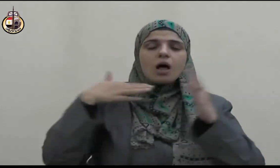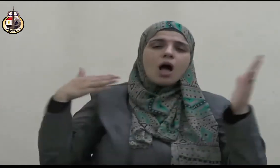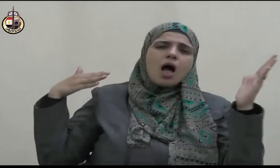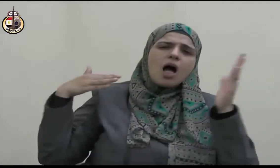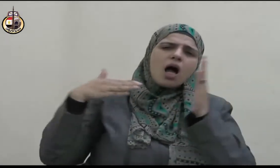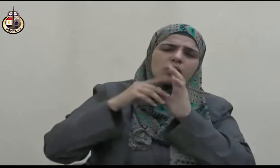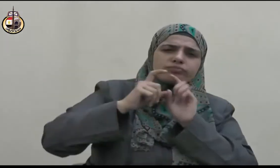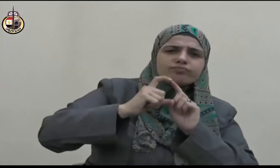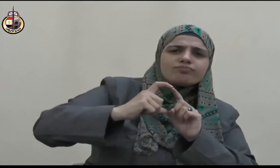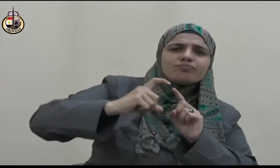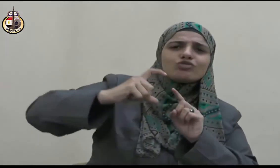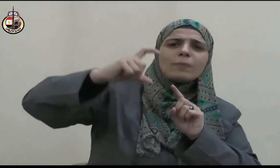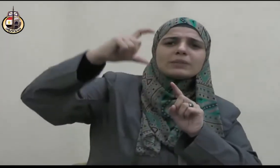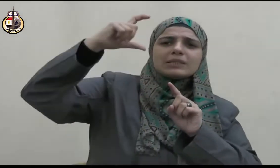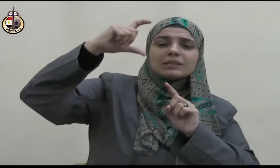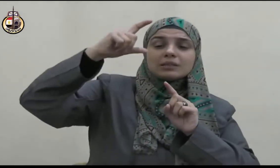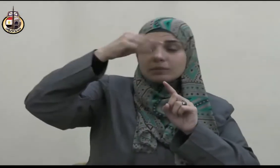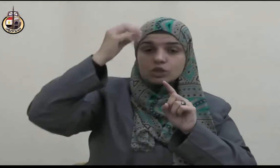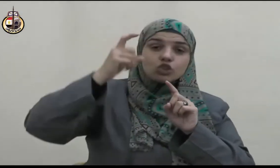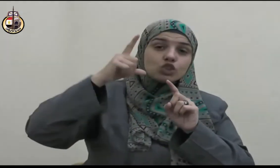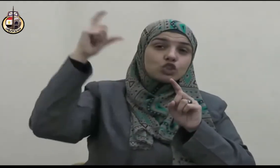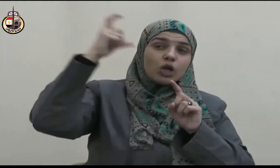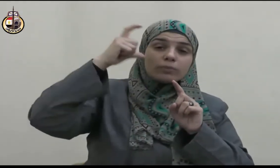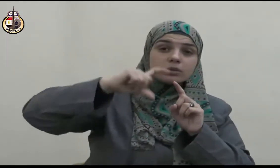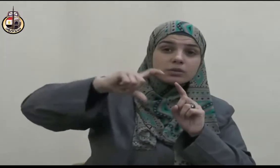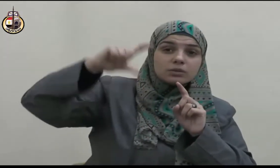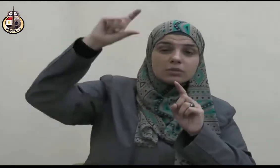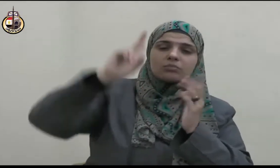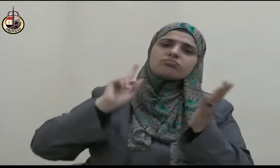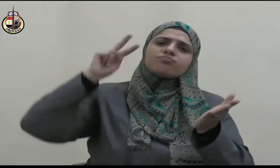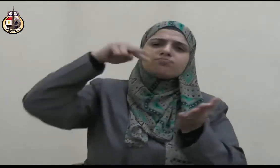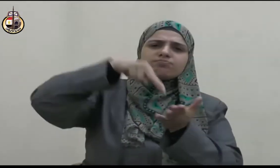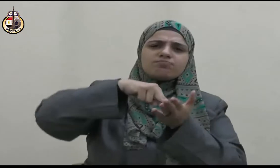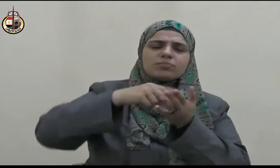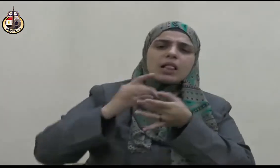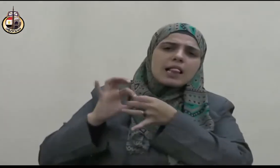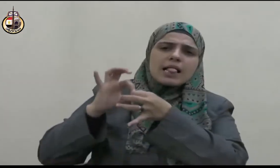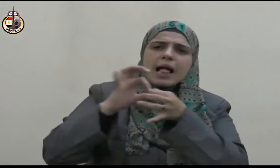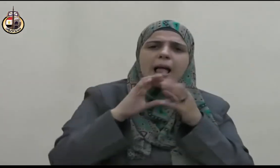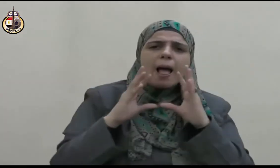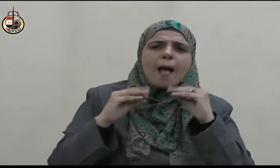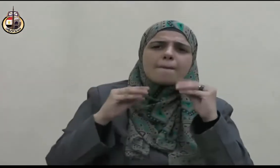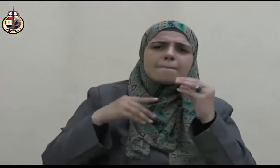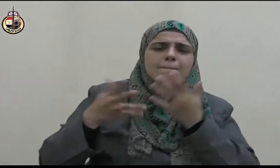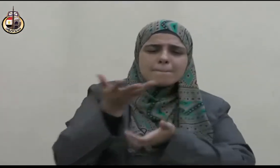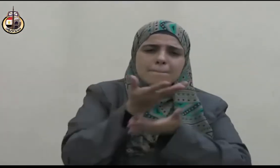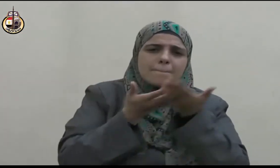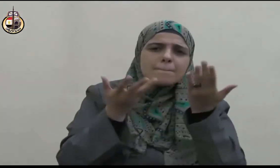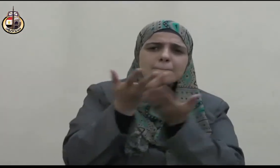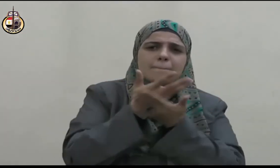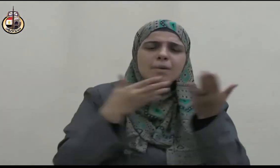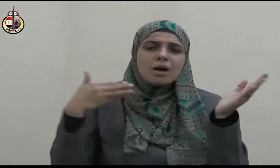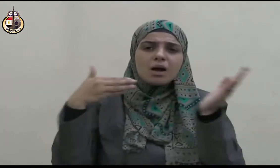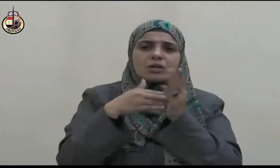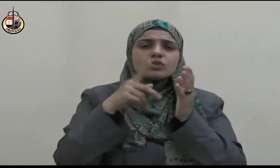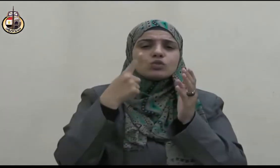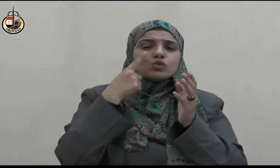فإن المتأمل في أحكام الشريعة التي دعا إليها رسول الله صلى الله